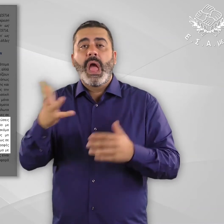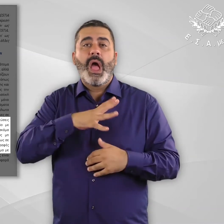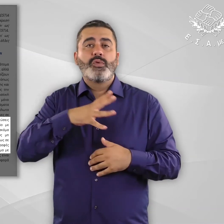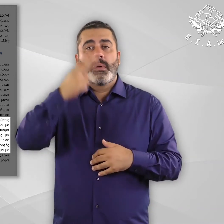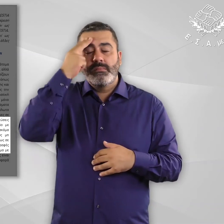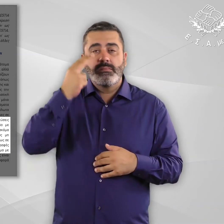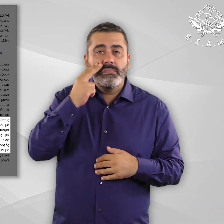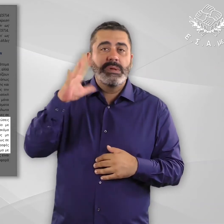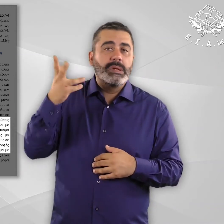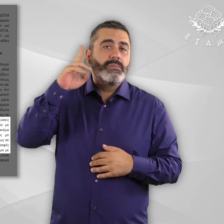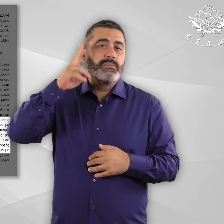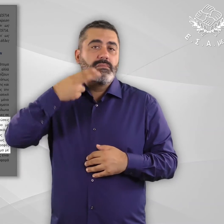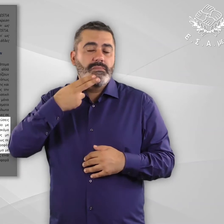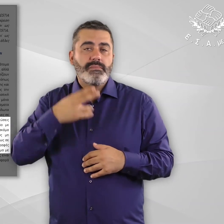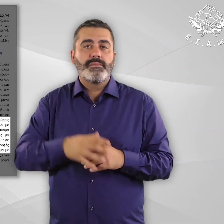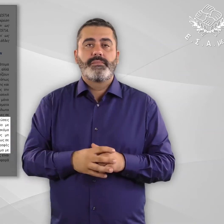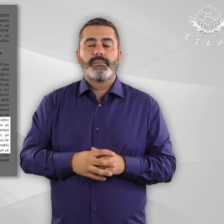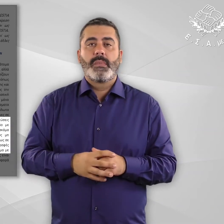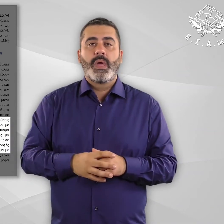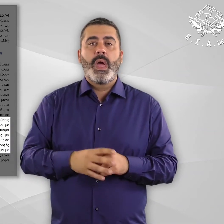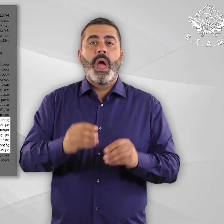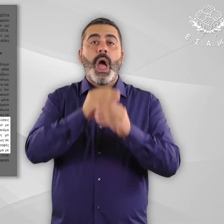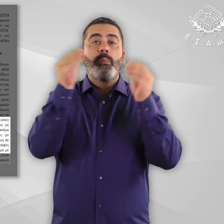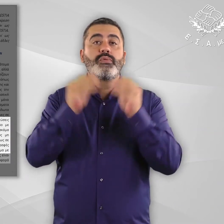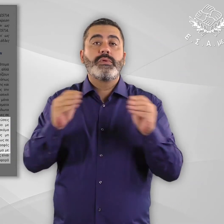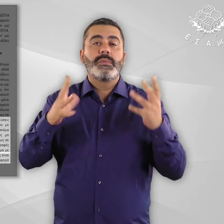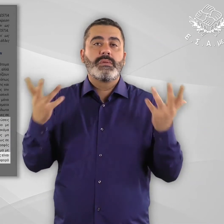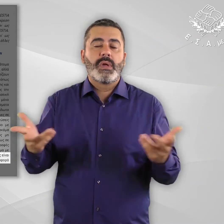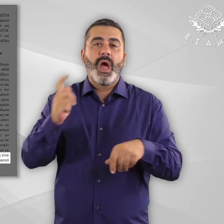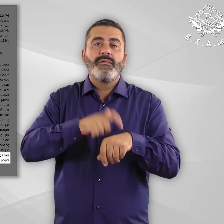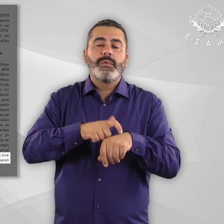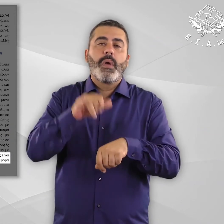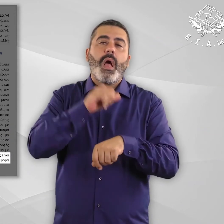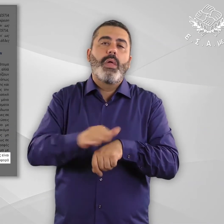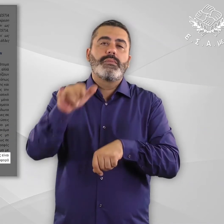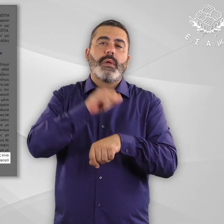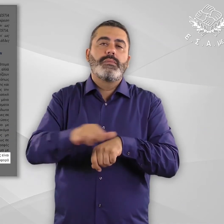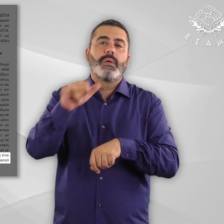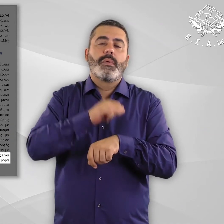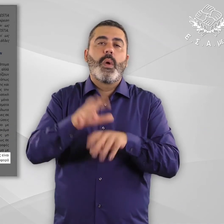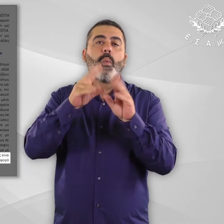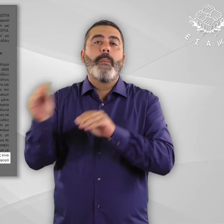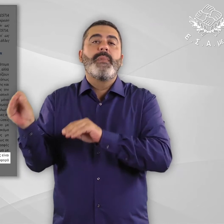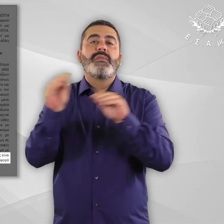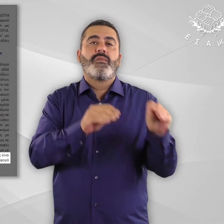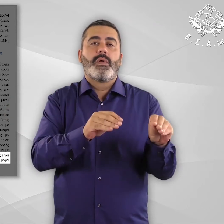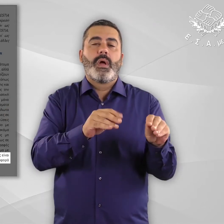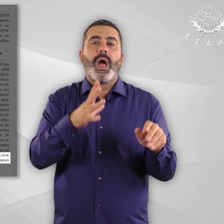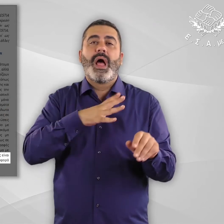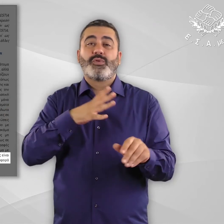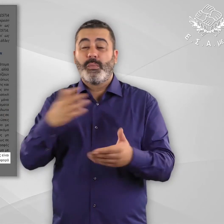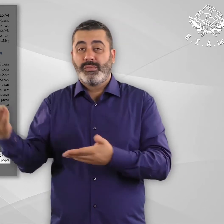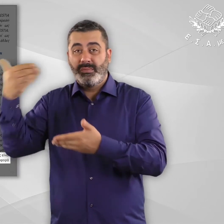για χρήστες αναπηρικού αμαξίδιου για άτομα με αισθητηριακές αναπηρίες. Αποτέλεσμα αυτής της κατάστασης είναι και οι μεγάλες